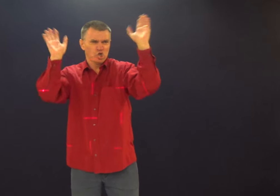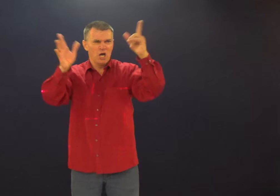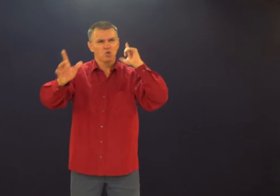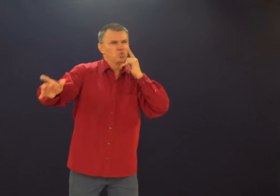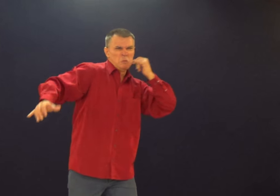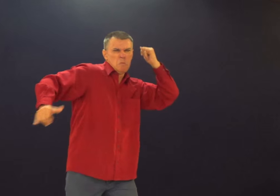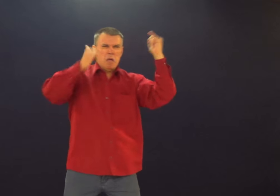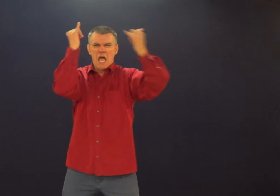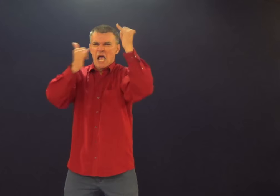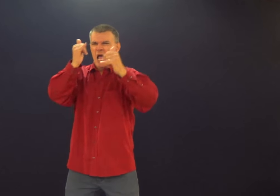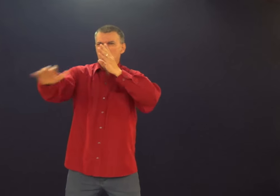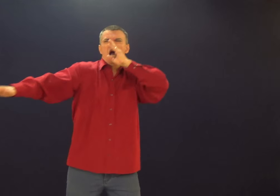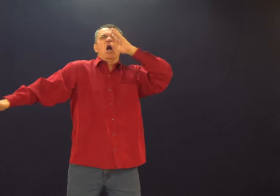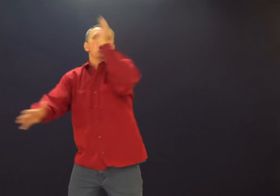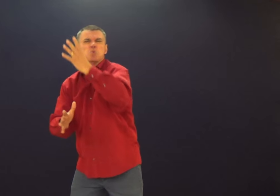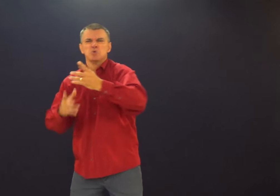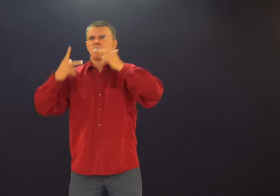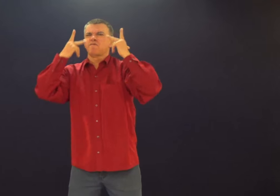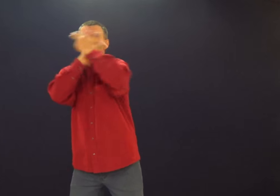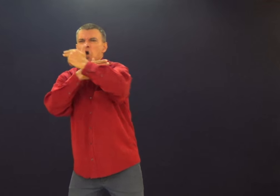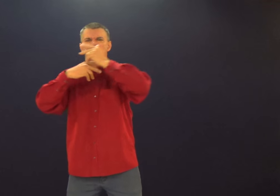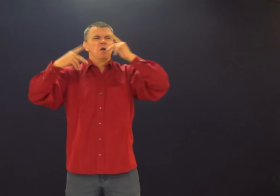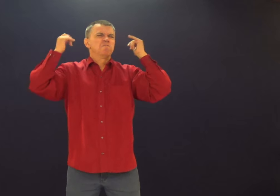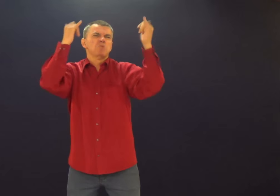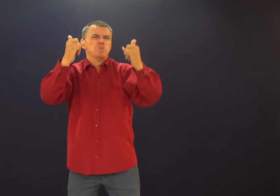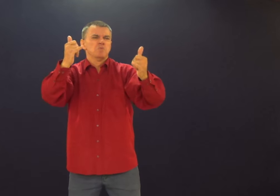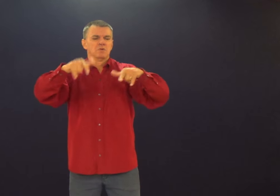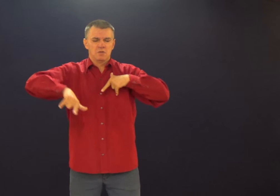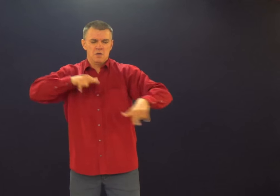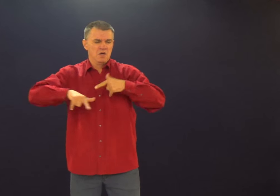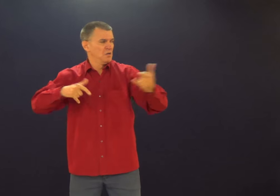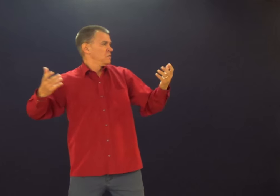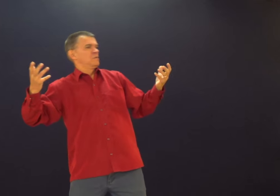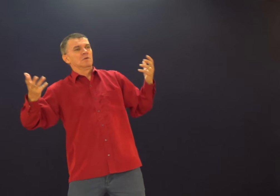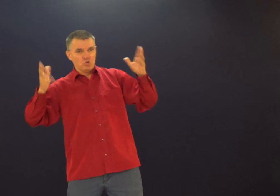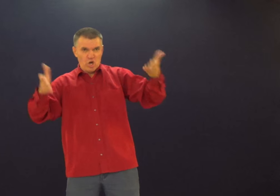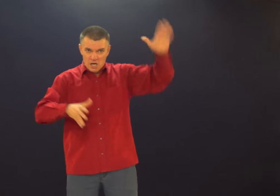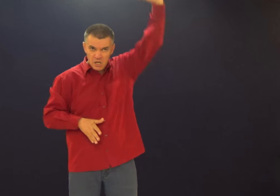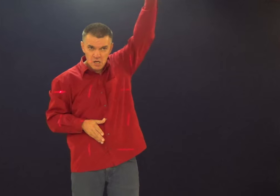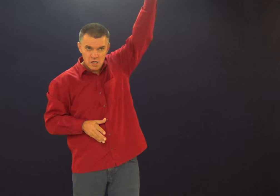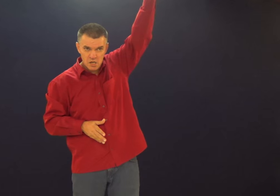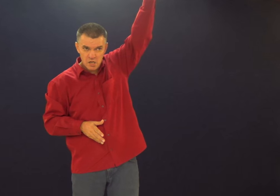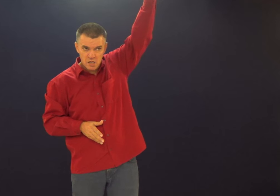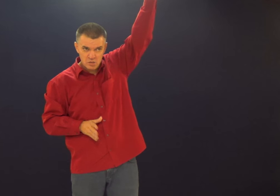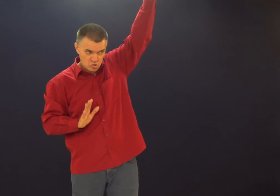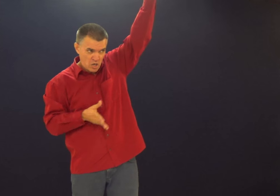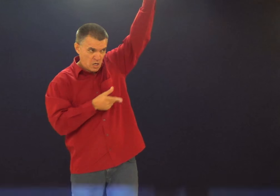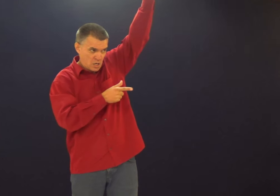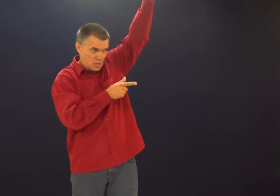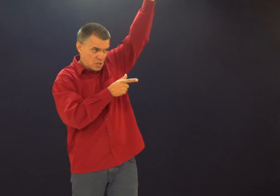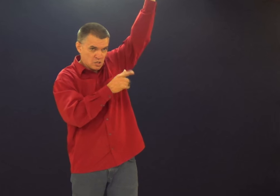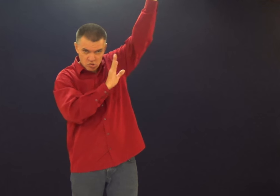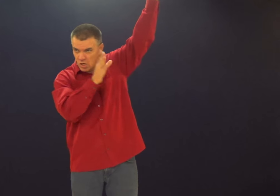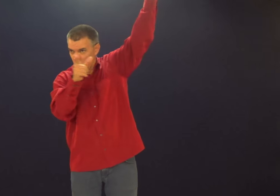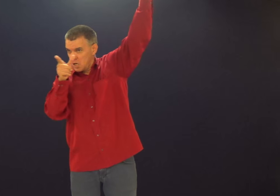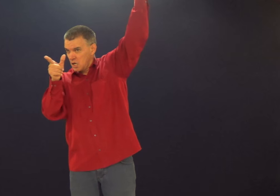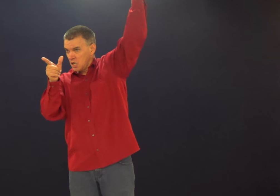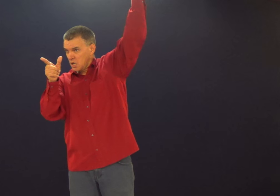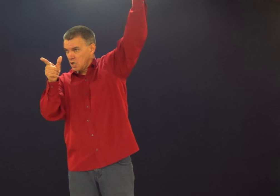Você tem algumas pessoas, eu não sei se você já se sentiu ofendido, ou alguém te fez mal, ou alguém falou alguma